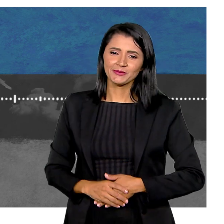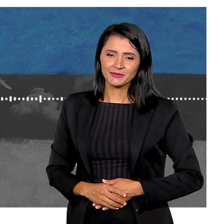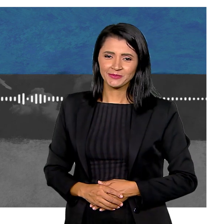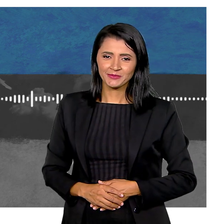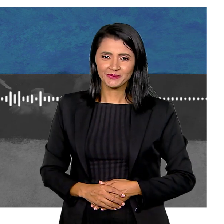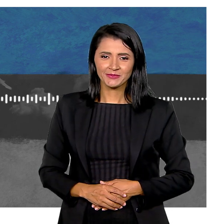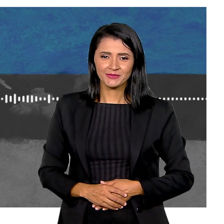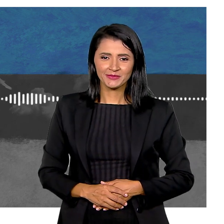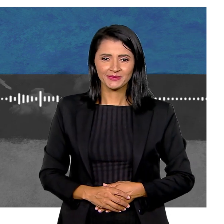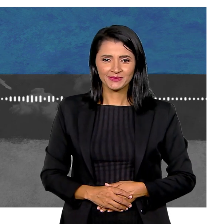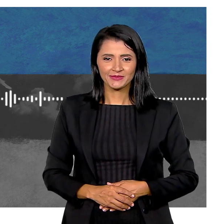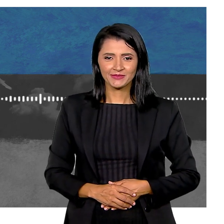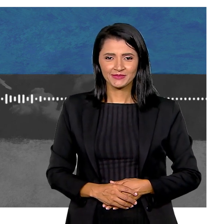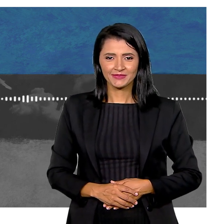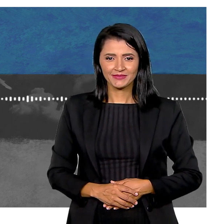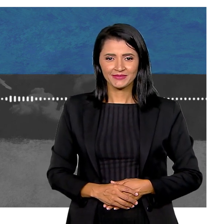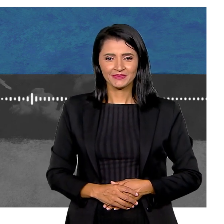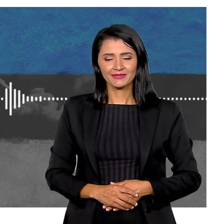Simbora!